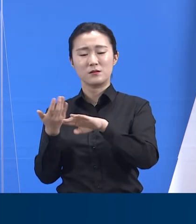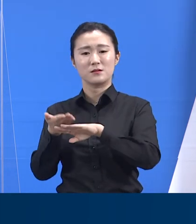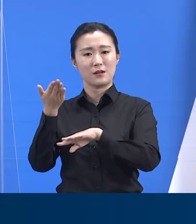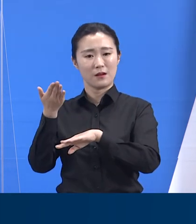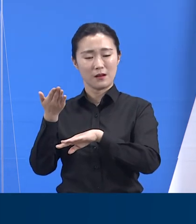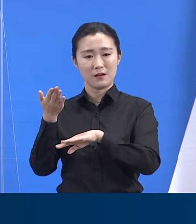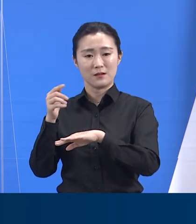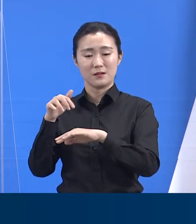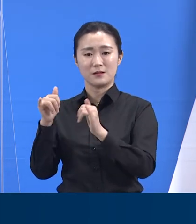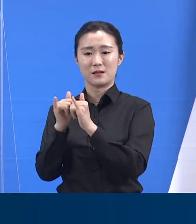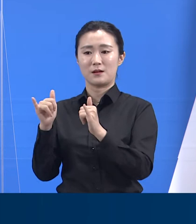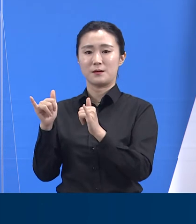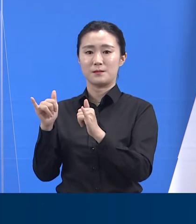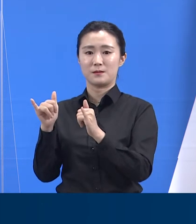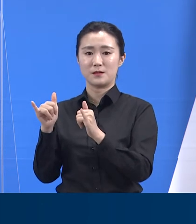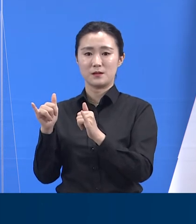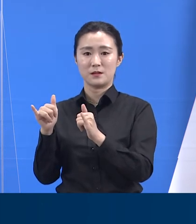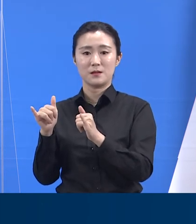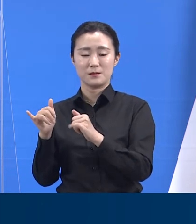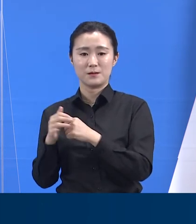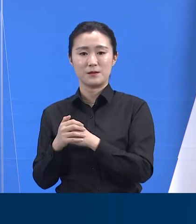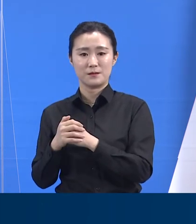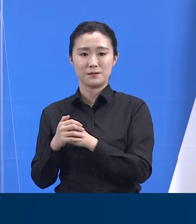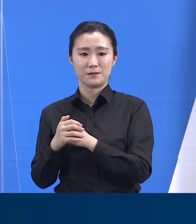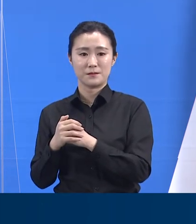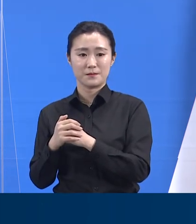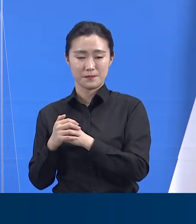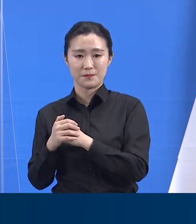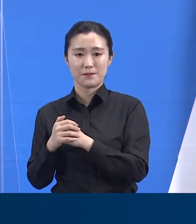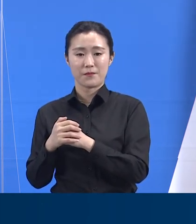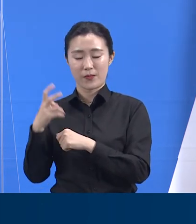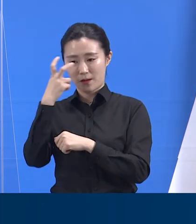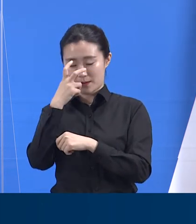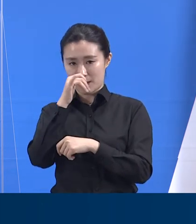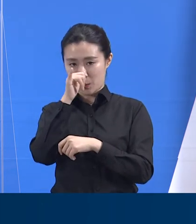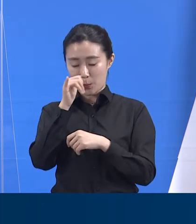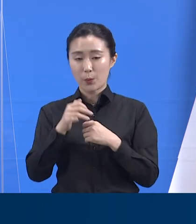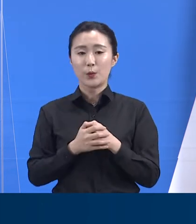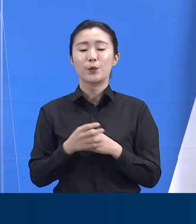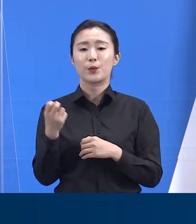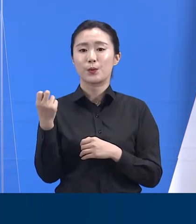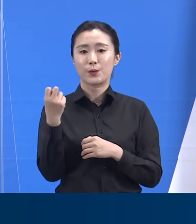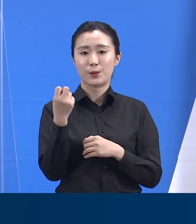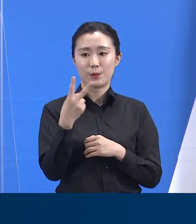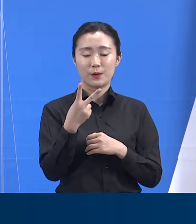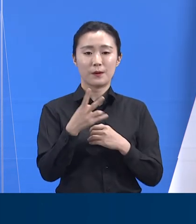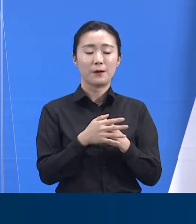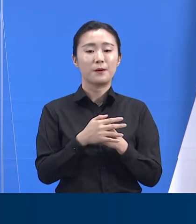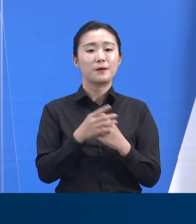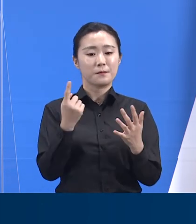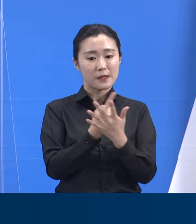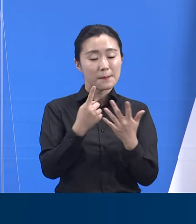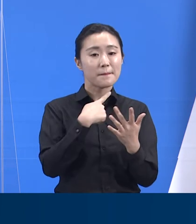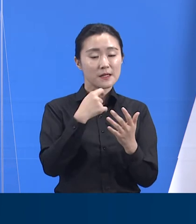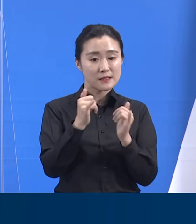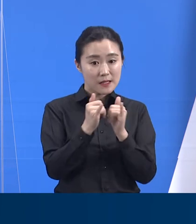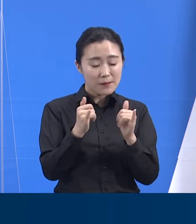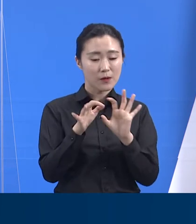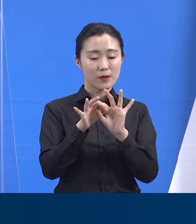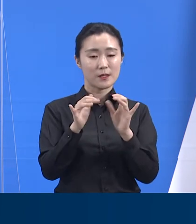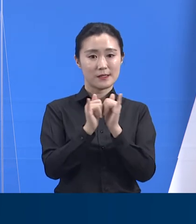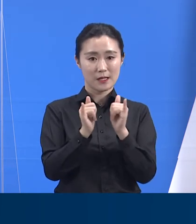동일 시간대에 교회 예배에 참여한 것으로 확인된 이들에 대해 진행 검사를 실시했으며 확진자가